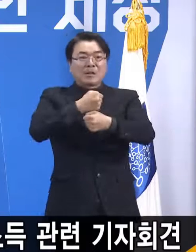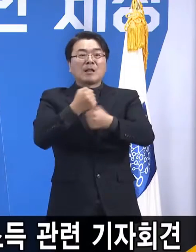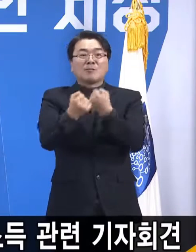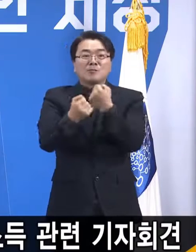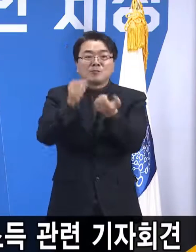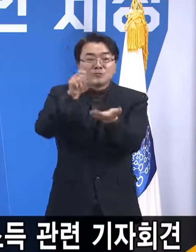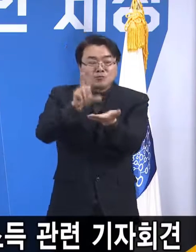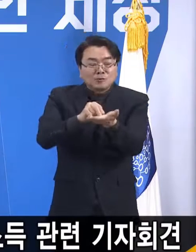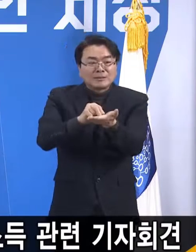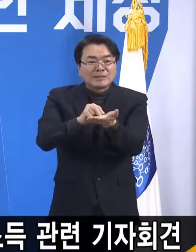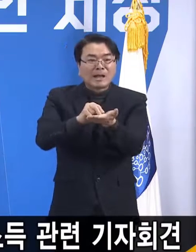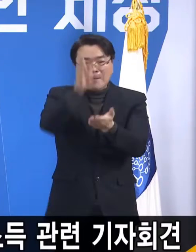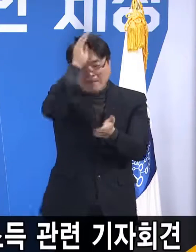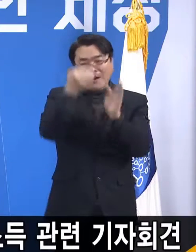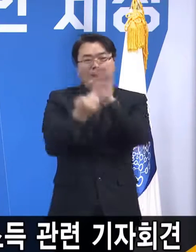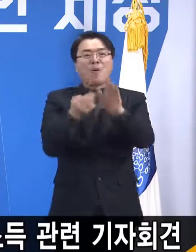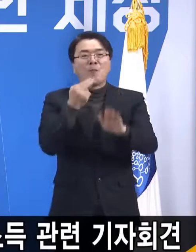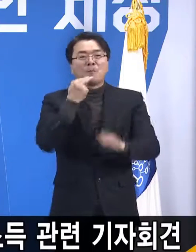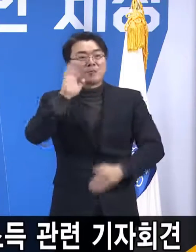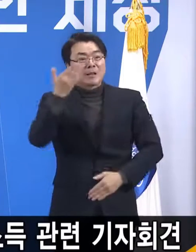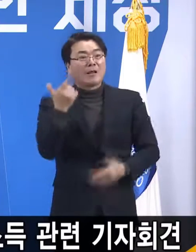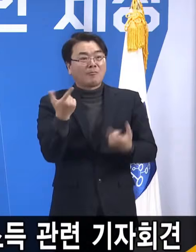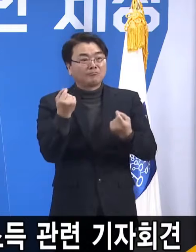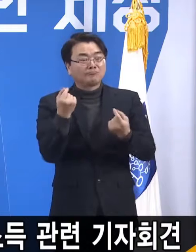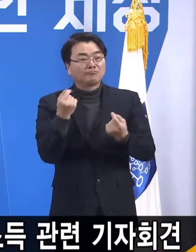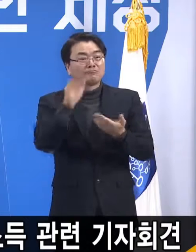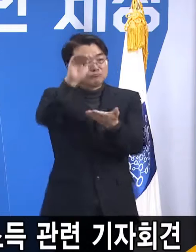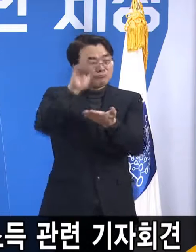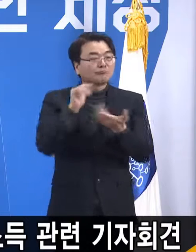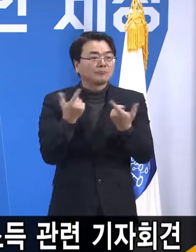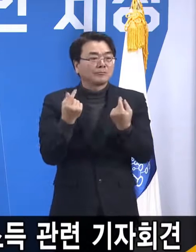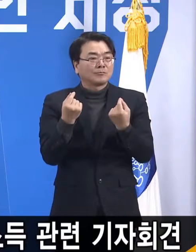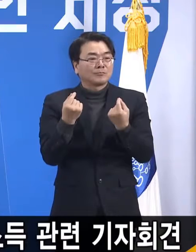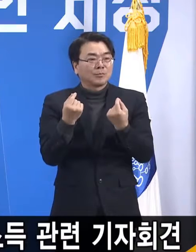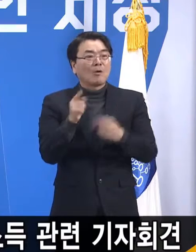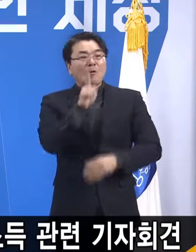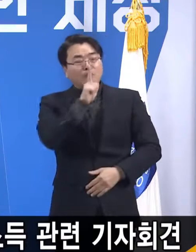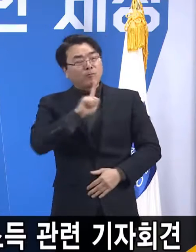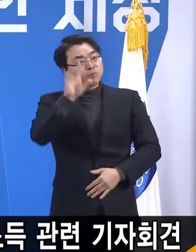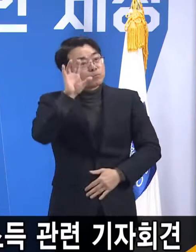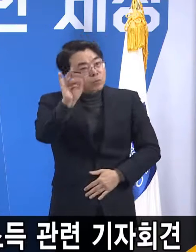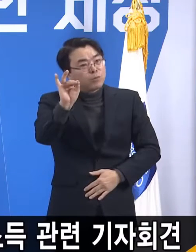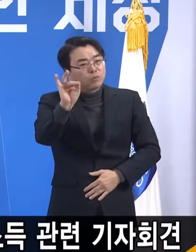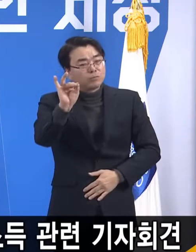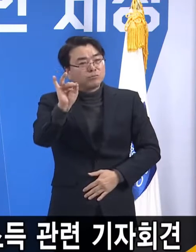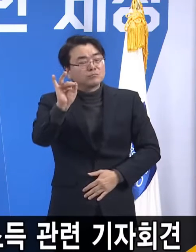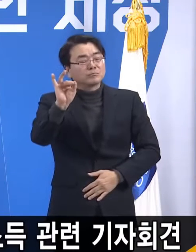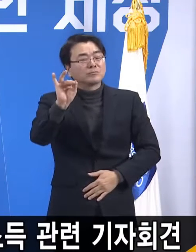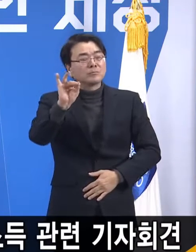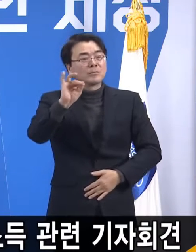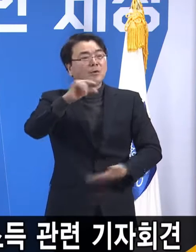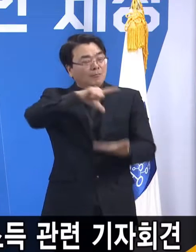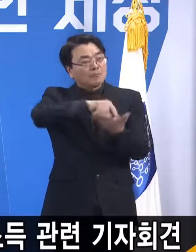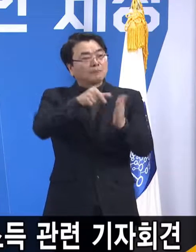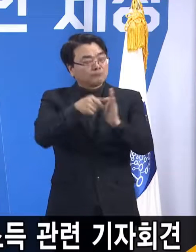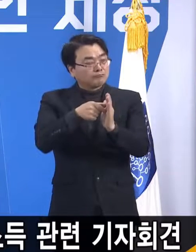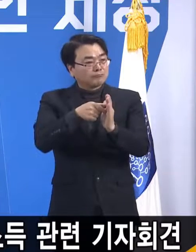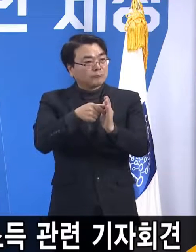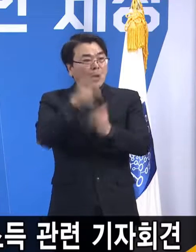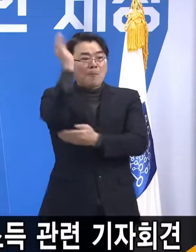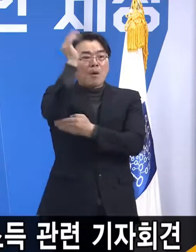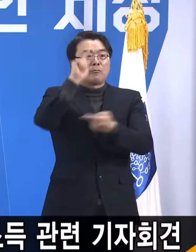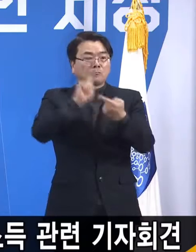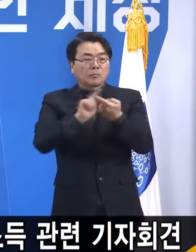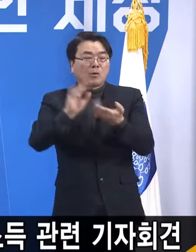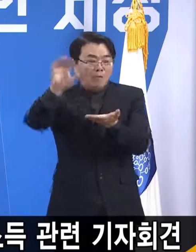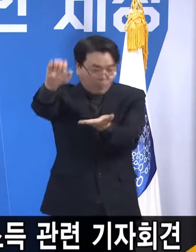좋겠다는 것이었기 때문에 아까 말씀드린 것처럼 너무 당연한 말씀이고 적절한 지적이어서 저희가 그걸 수용해서